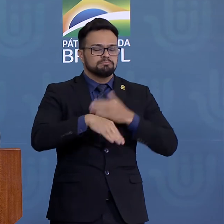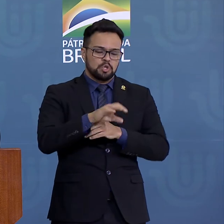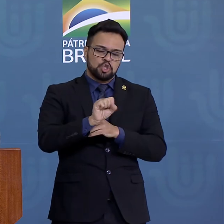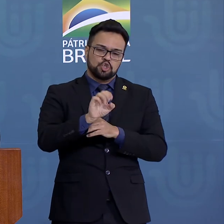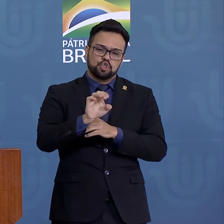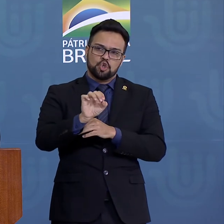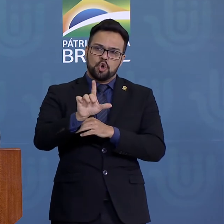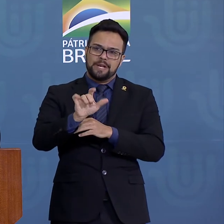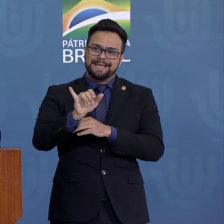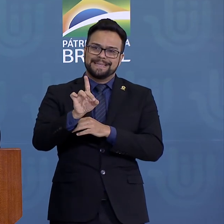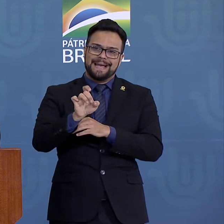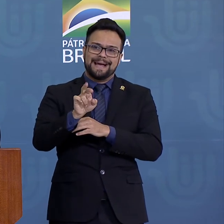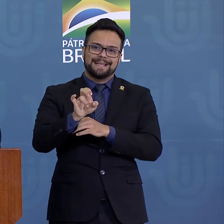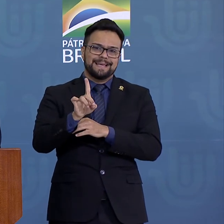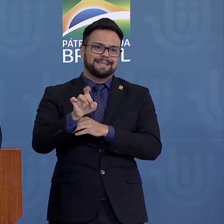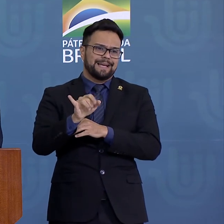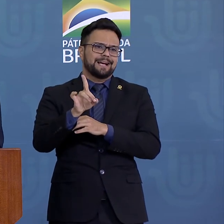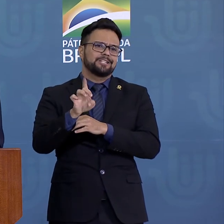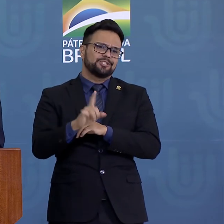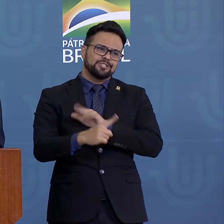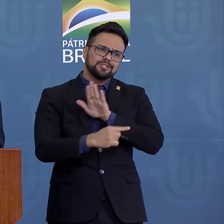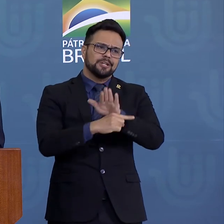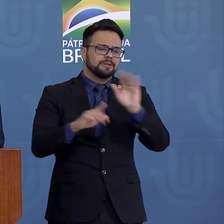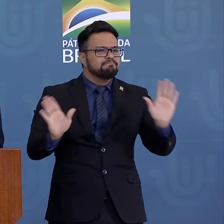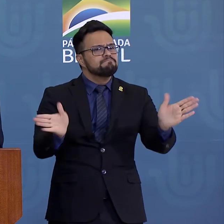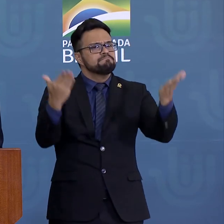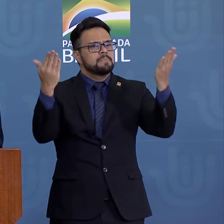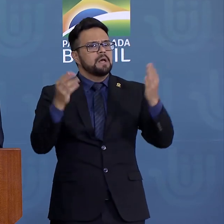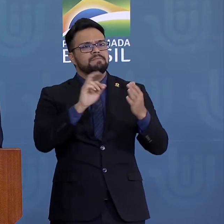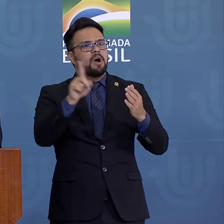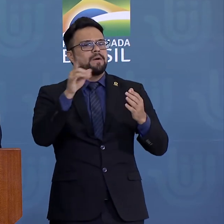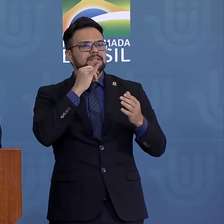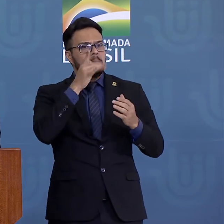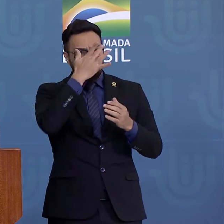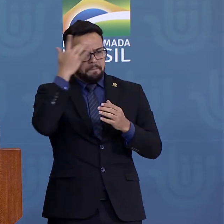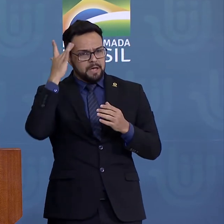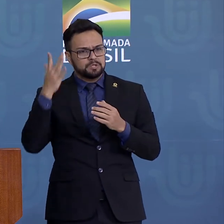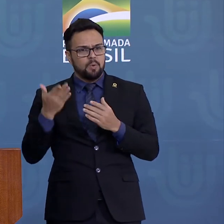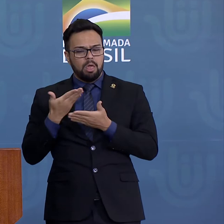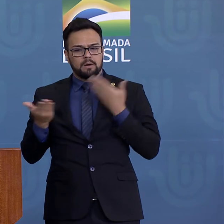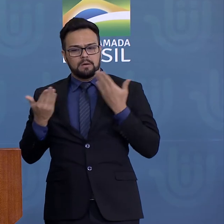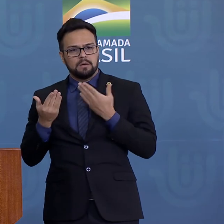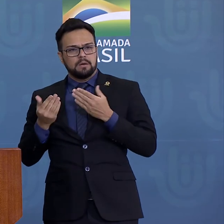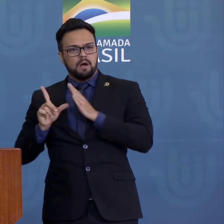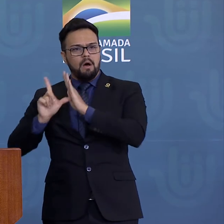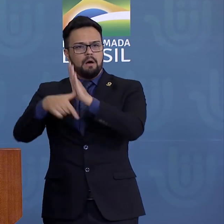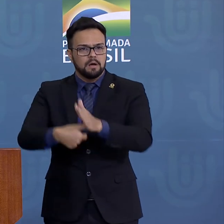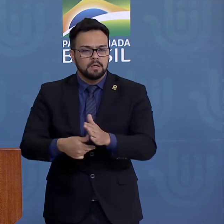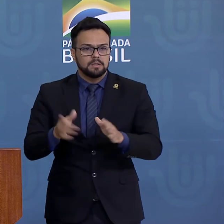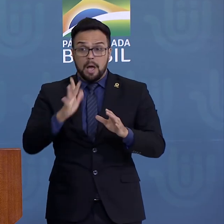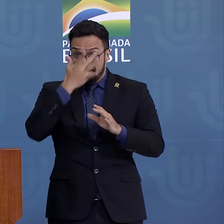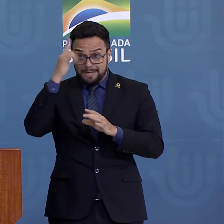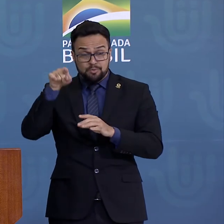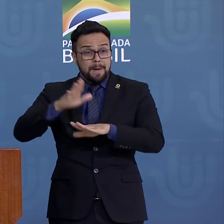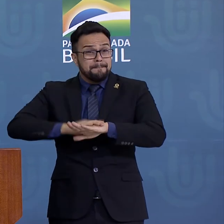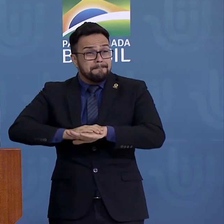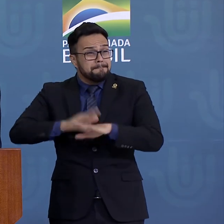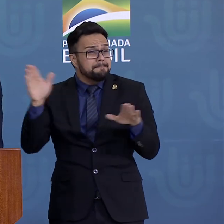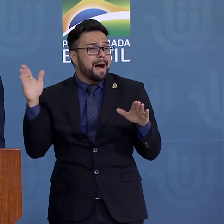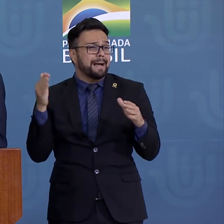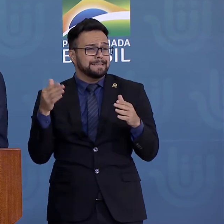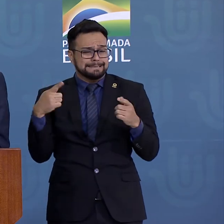desenvolvimento da sociedade humana, de não deixar as pessoas para trás, de não deixar os que mais necessitam, os mais